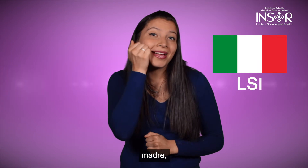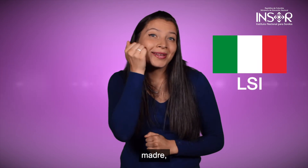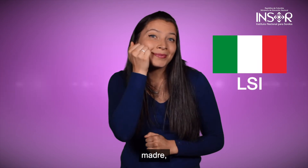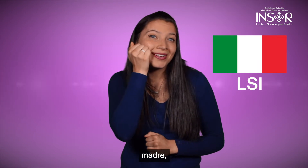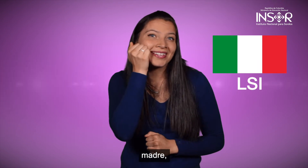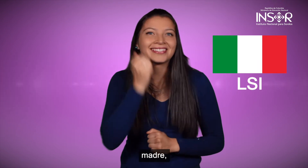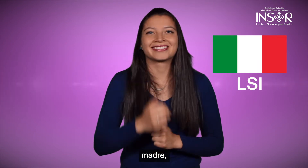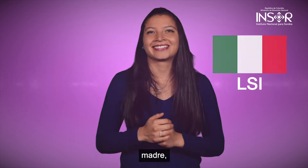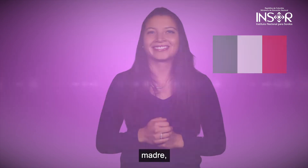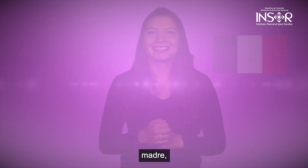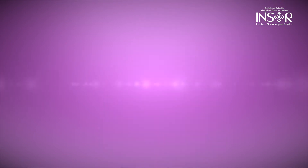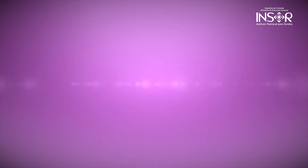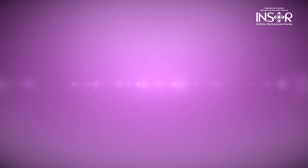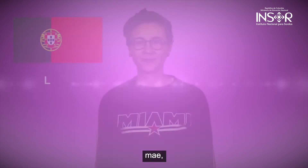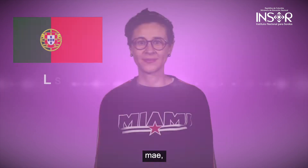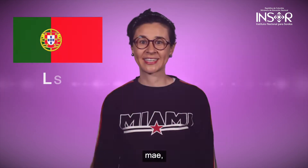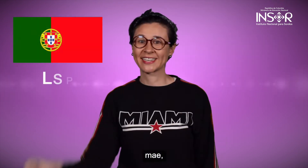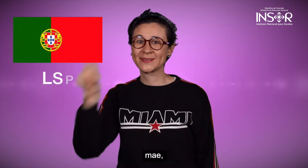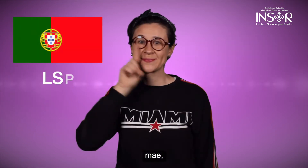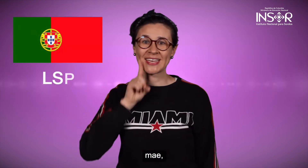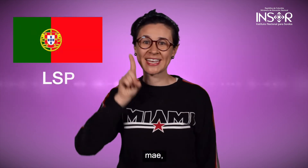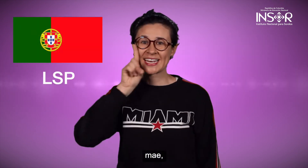Madre Mai